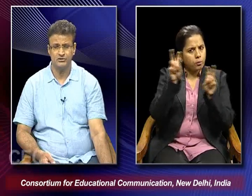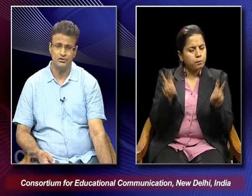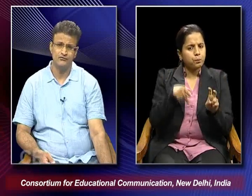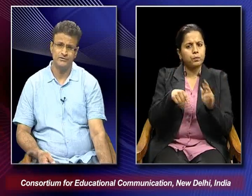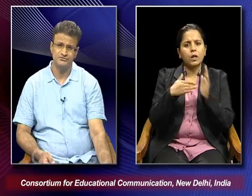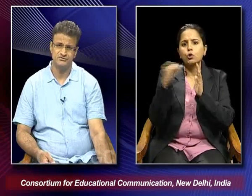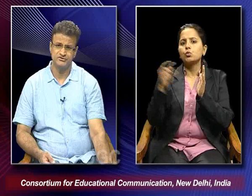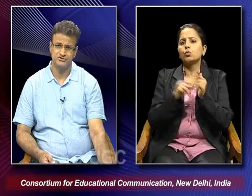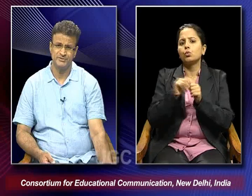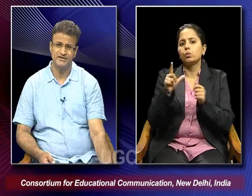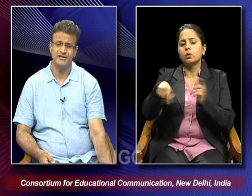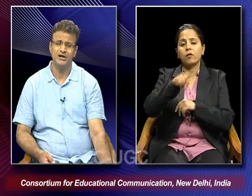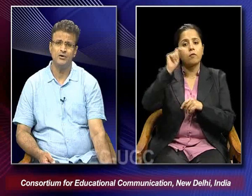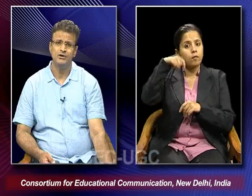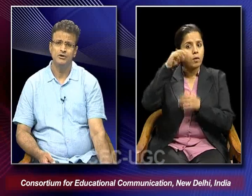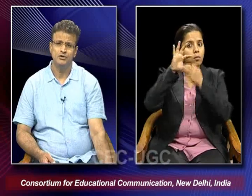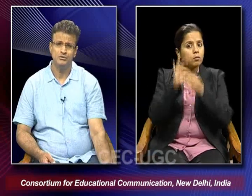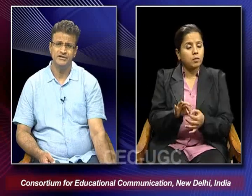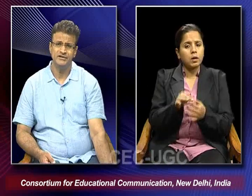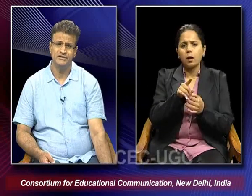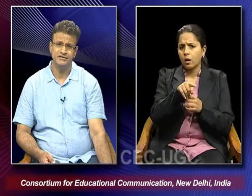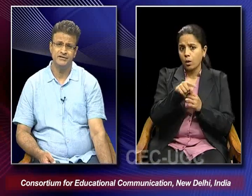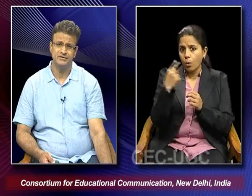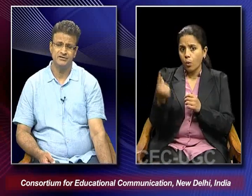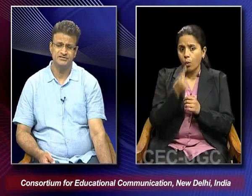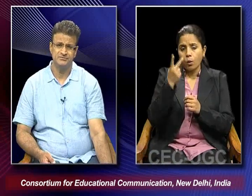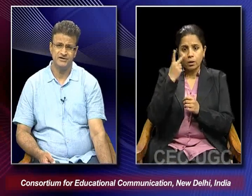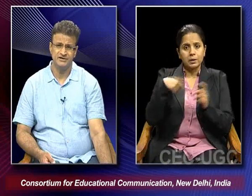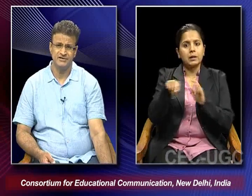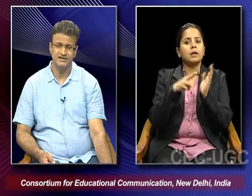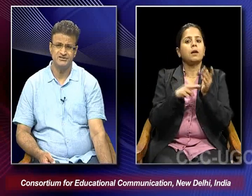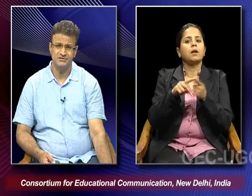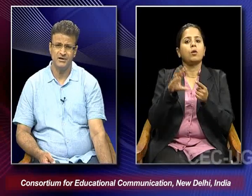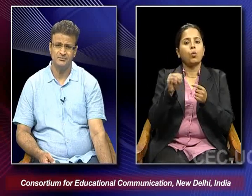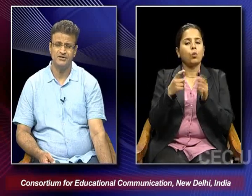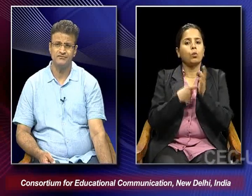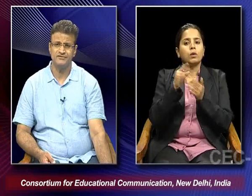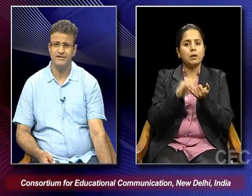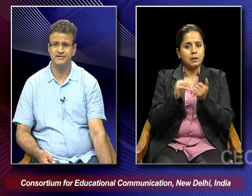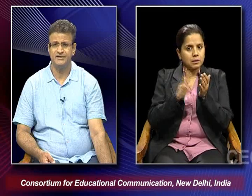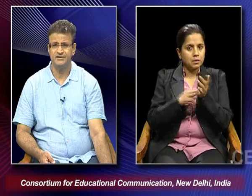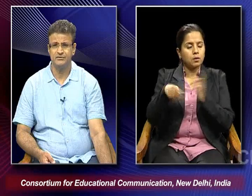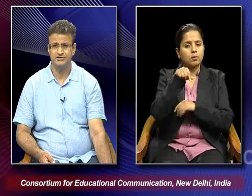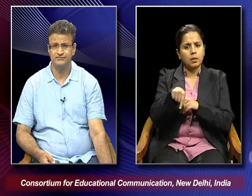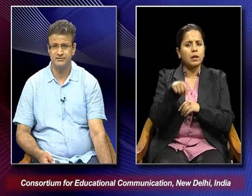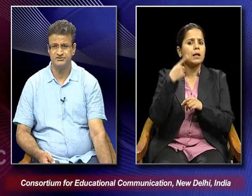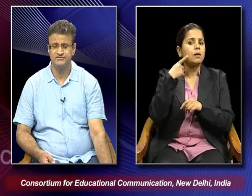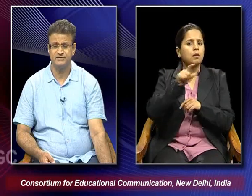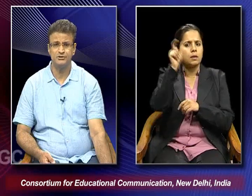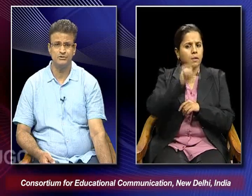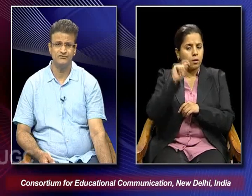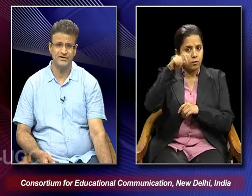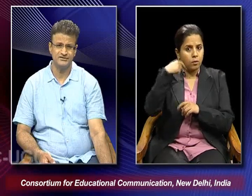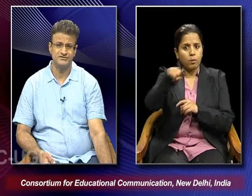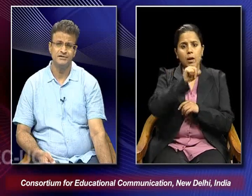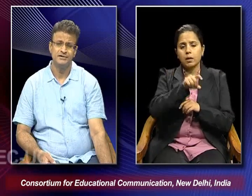genre of films which was made and how not only the Neuralism in Italian cinema, but we find that Neuralist films they were